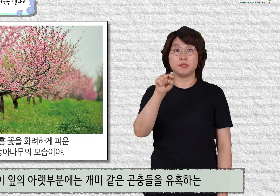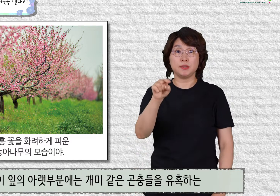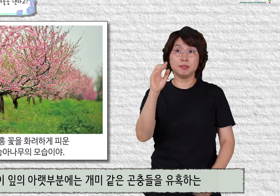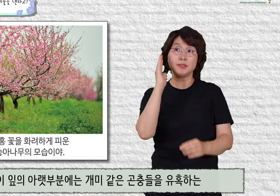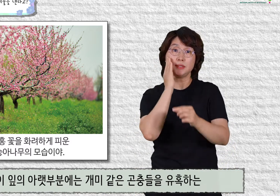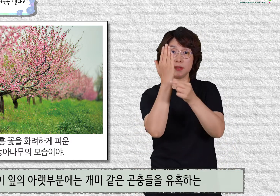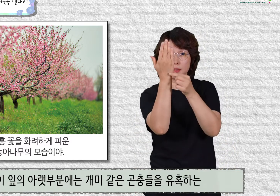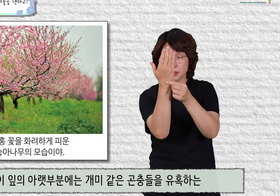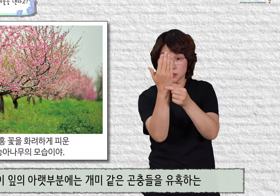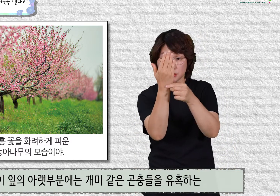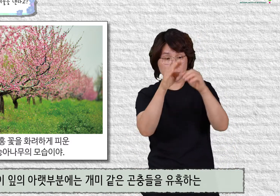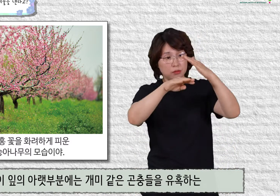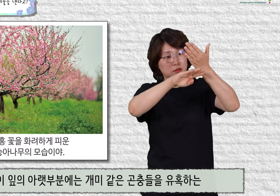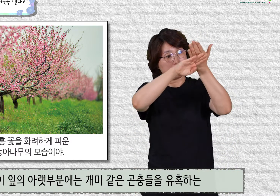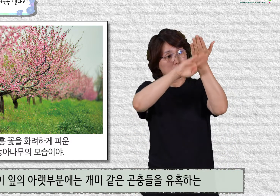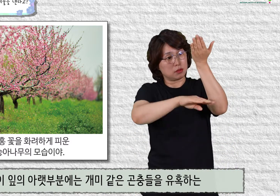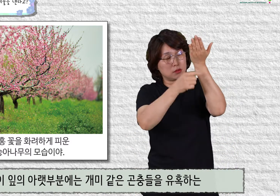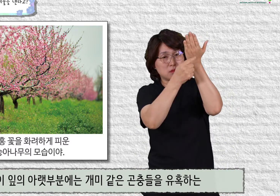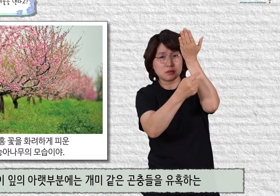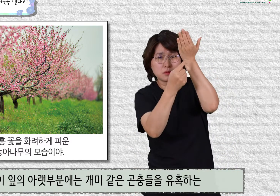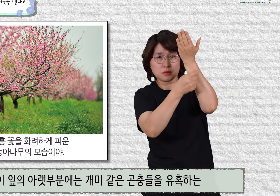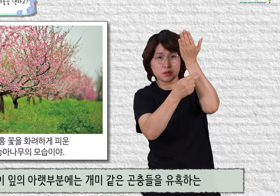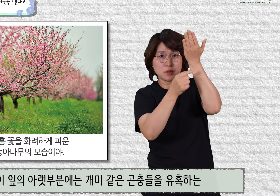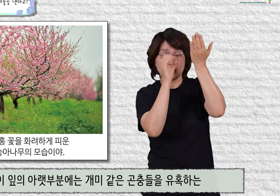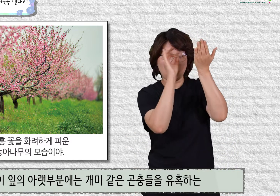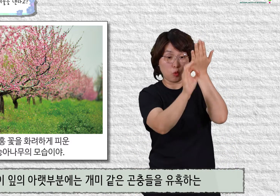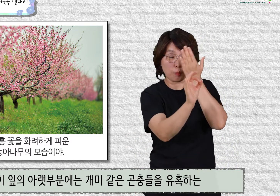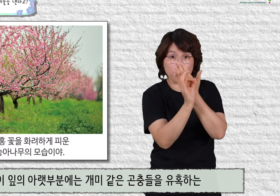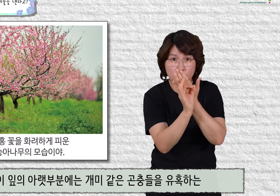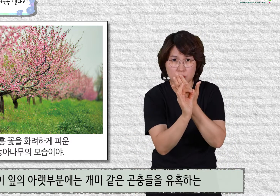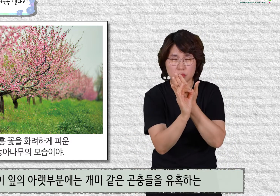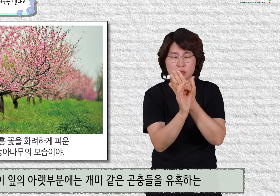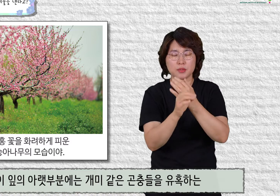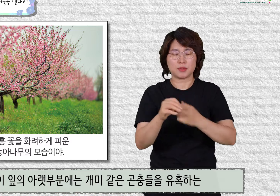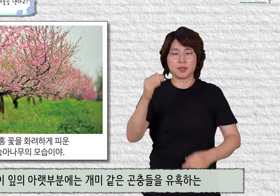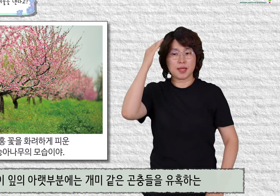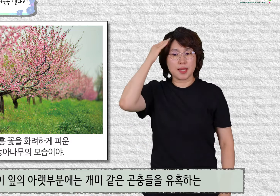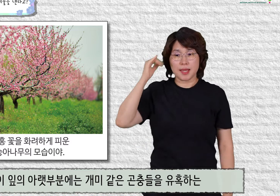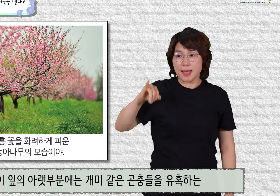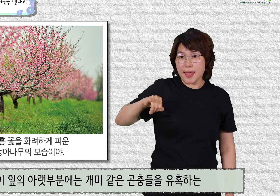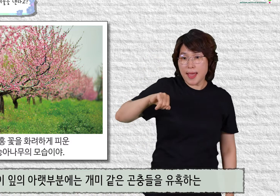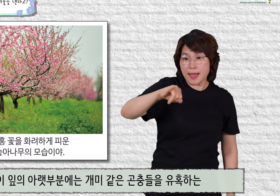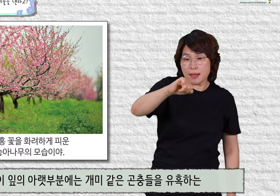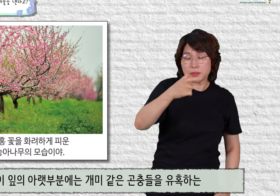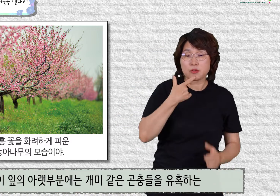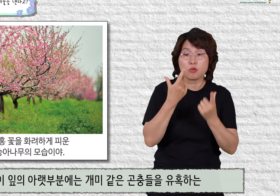이 잎의 아랫부분에는 개미같은 곤충들을 유혹하는